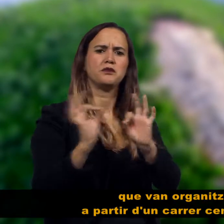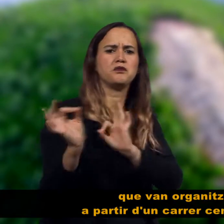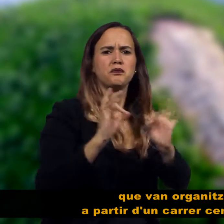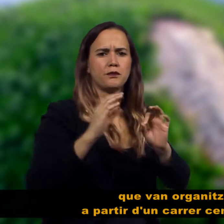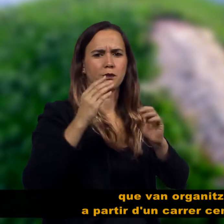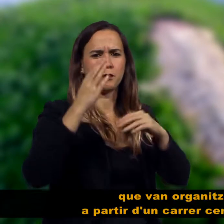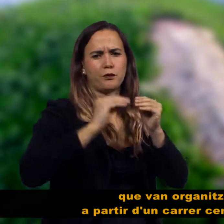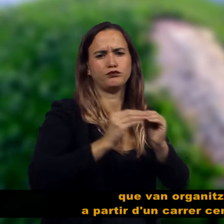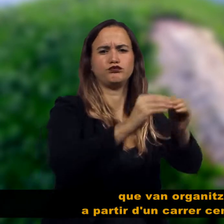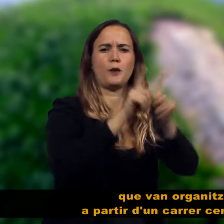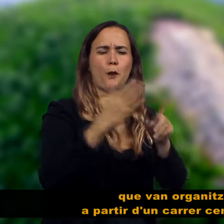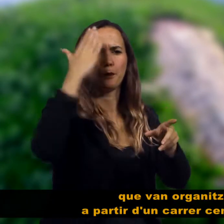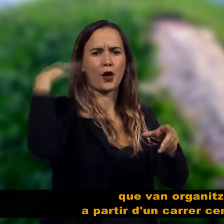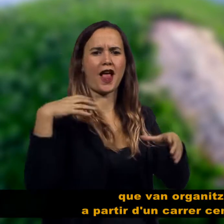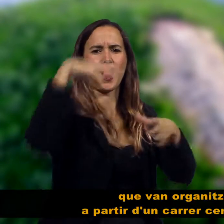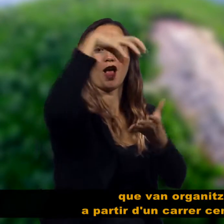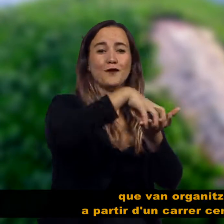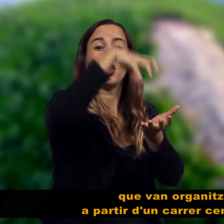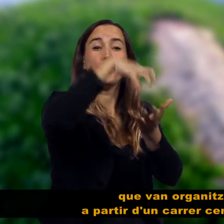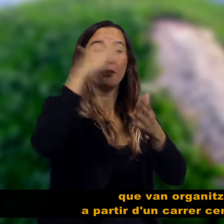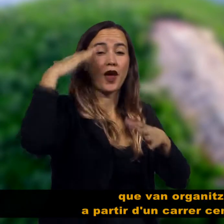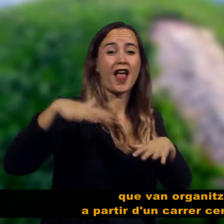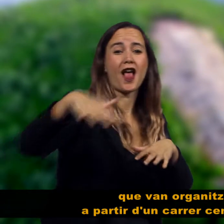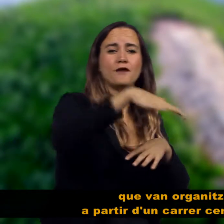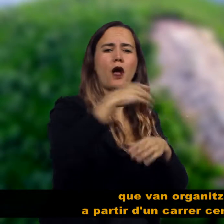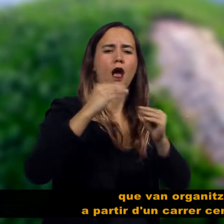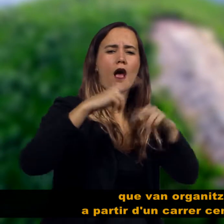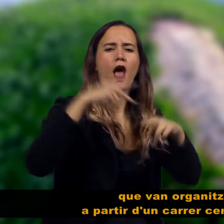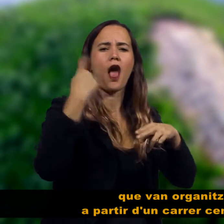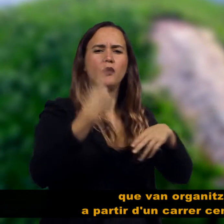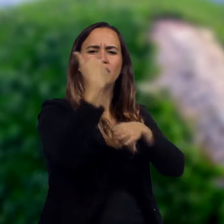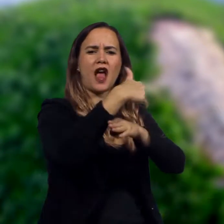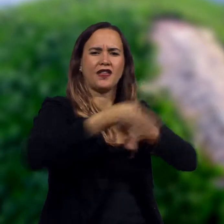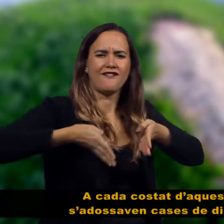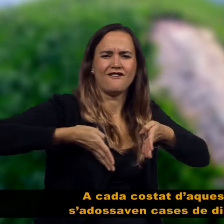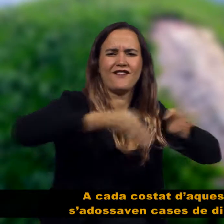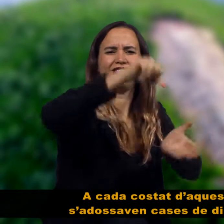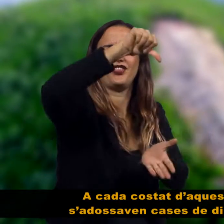base de pedra sense escairar, fins a un metre d'alçada, mentre que la resta de l'alçada era de tubot o de tàpia.